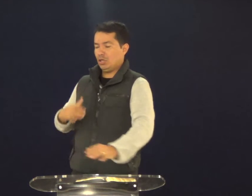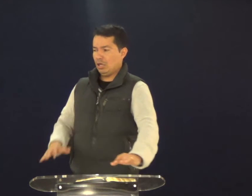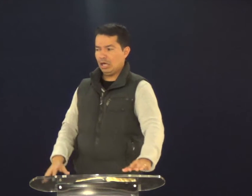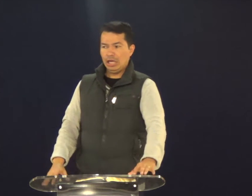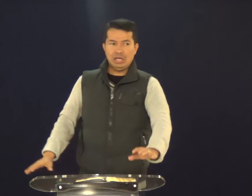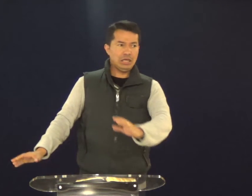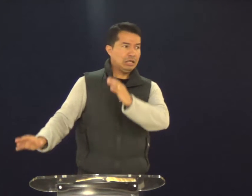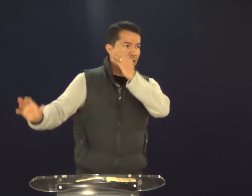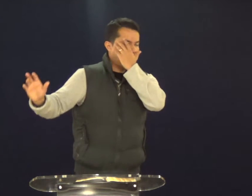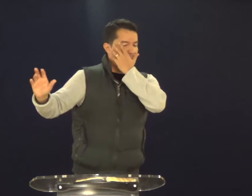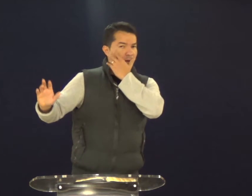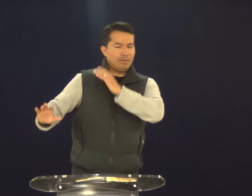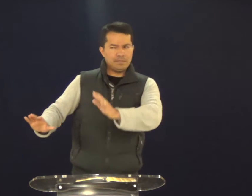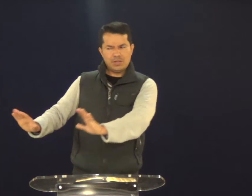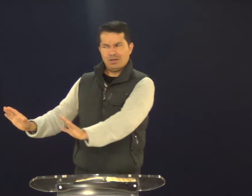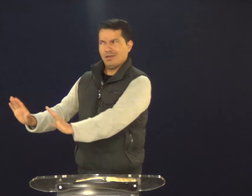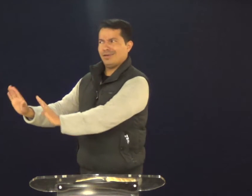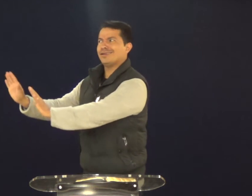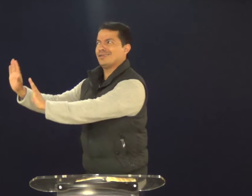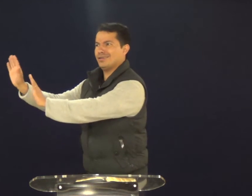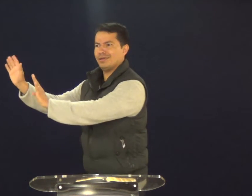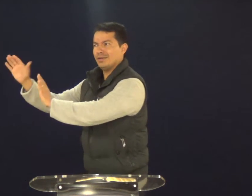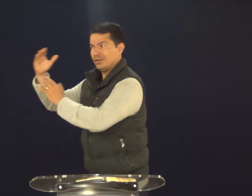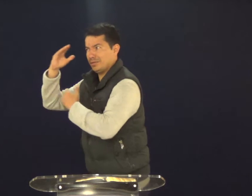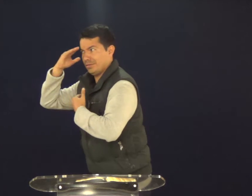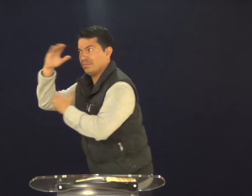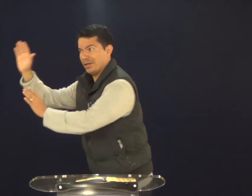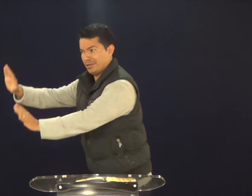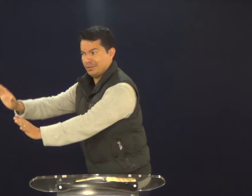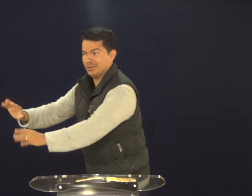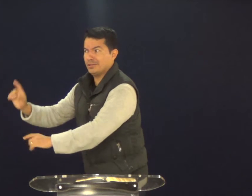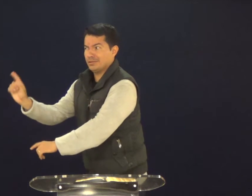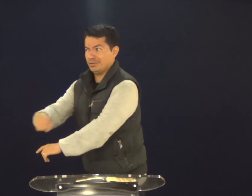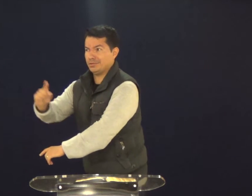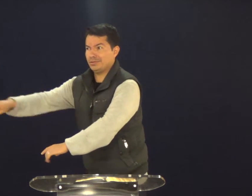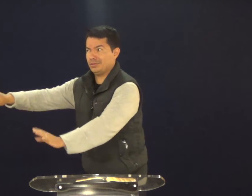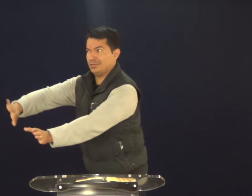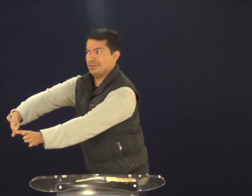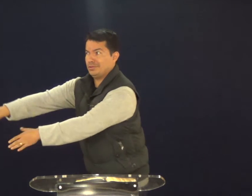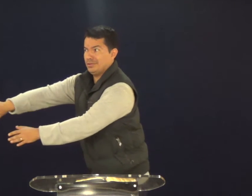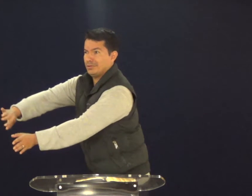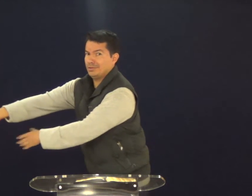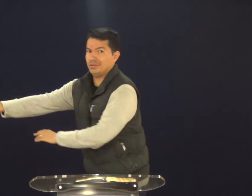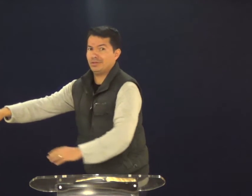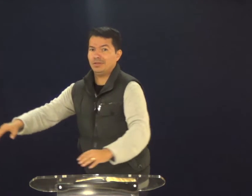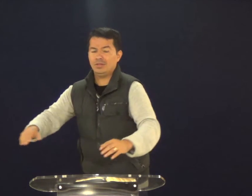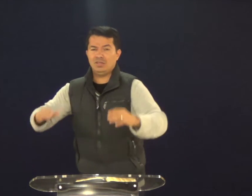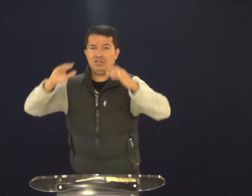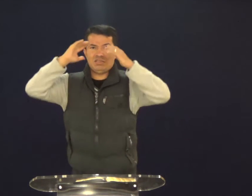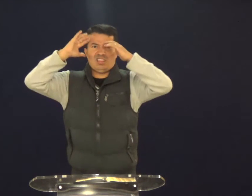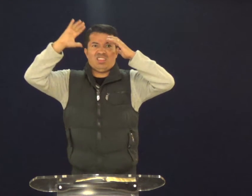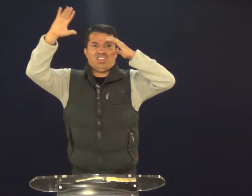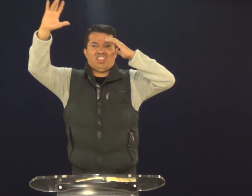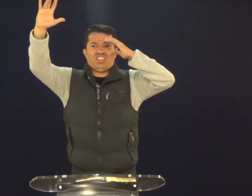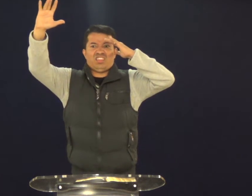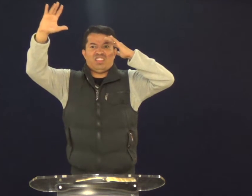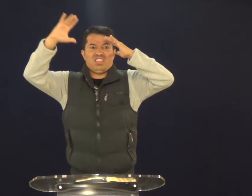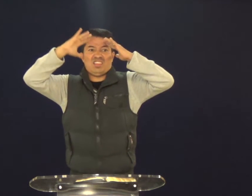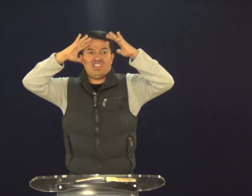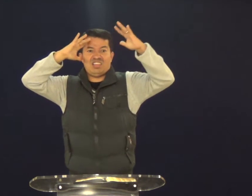atrai. Você, ai, ai, não, não, não, obrigado, acho que não vou querer, deixe quieto, eu não quero ver esse negócio aí, não. Mas você